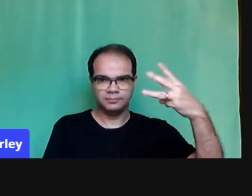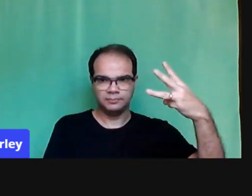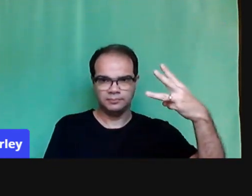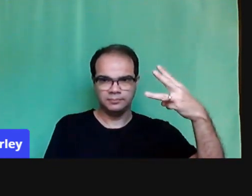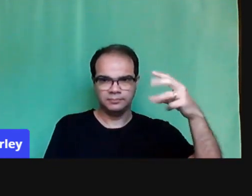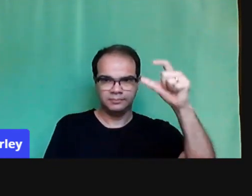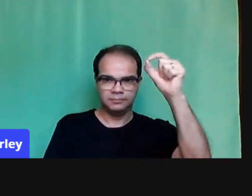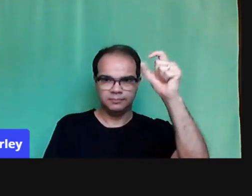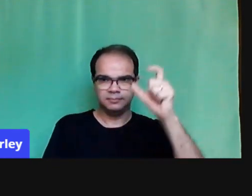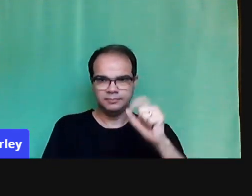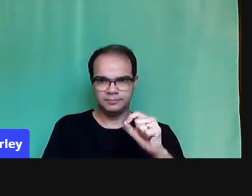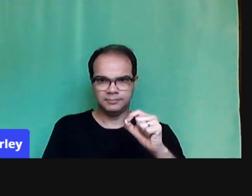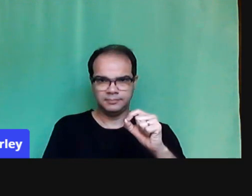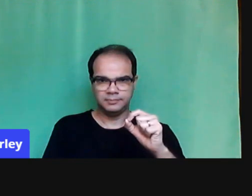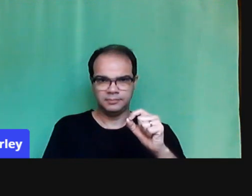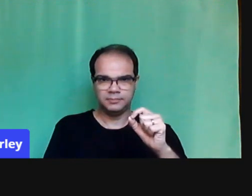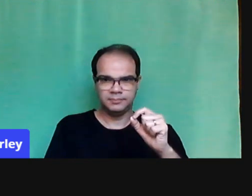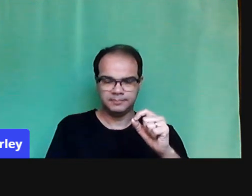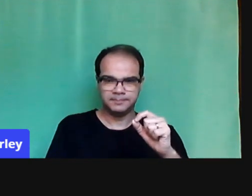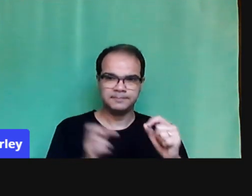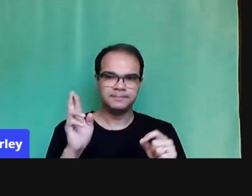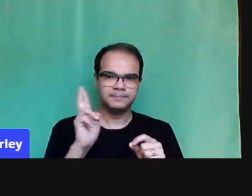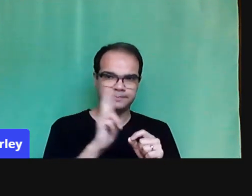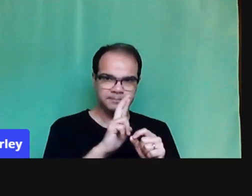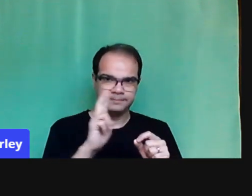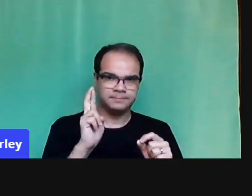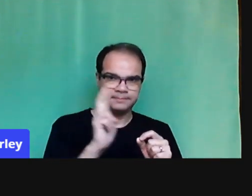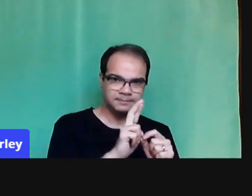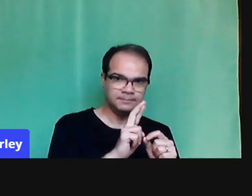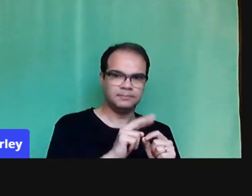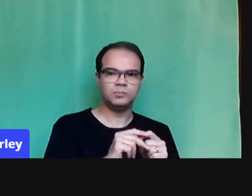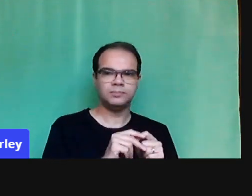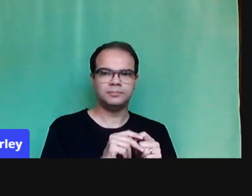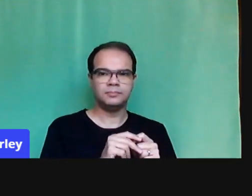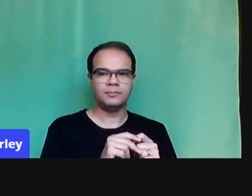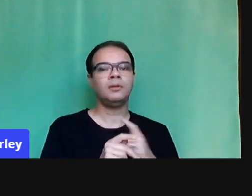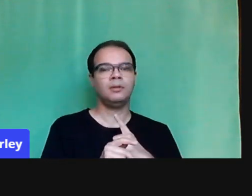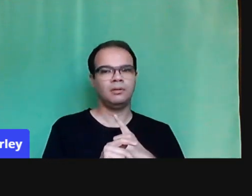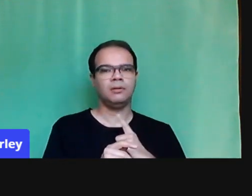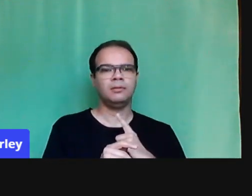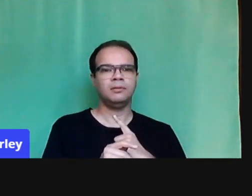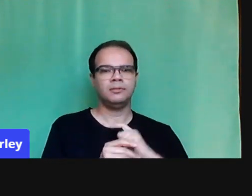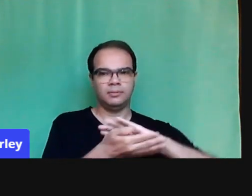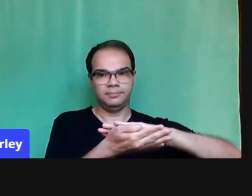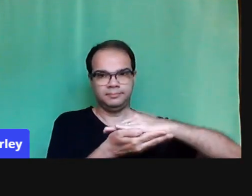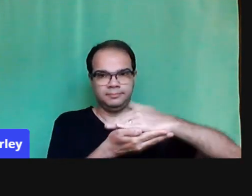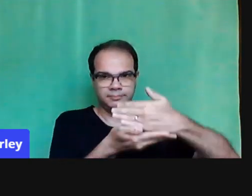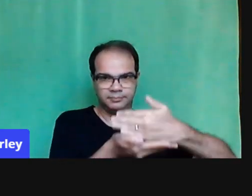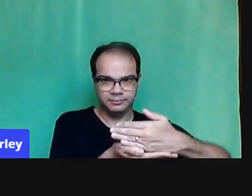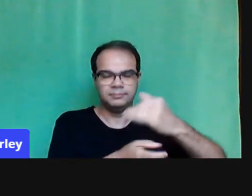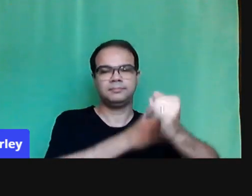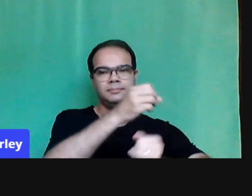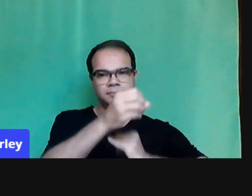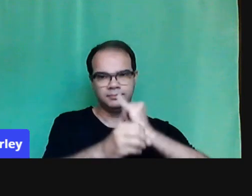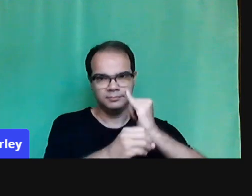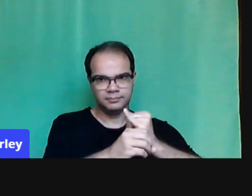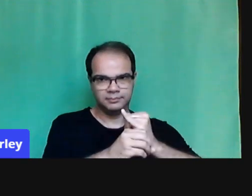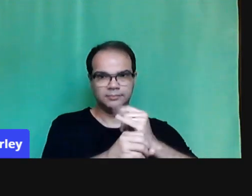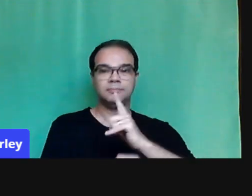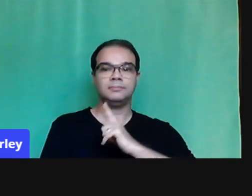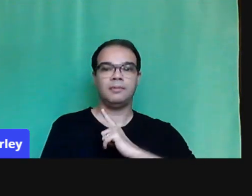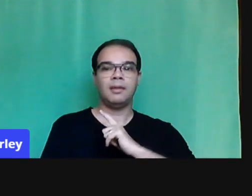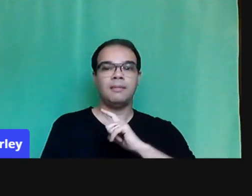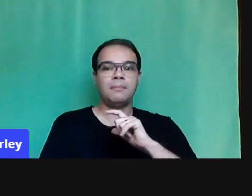dos professores que responderam ao estudo possuem recursos tecnológicos, mas, né?